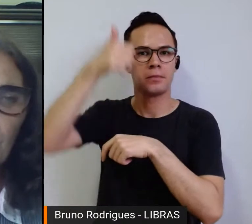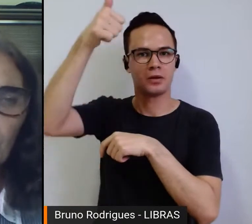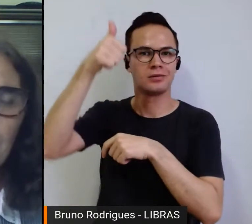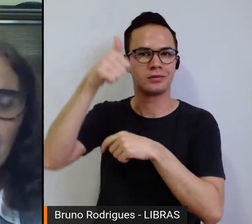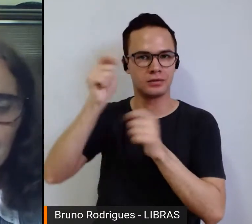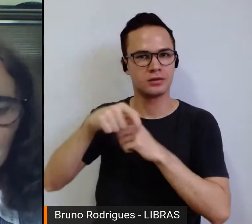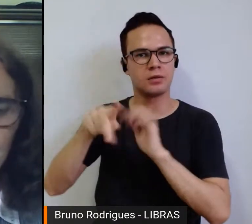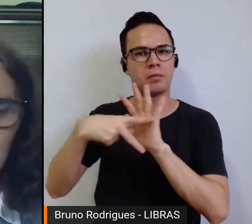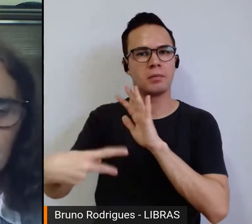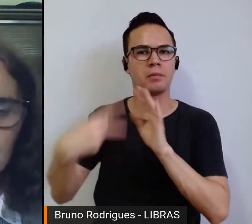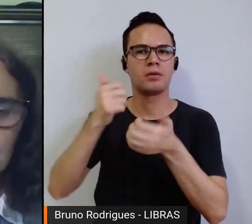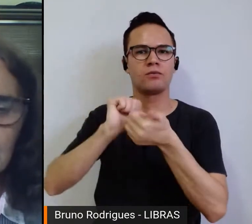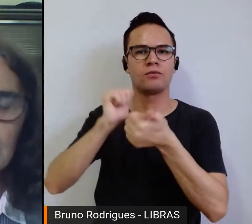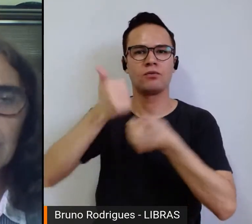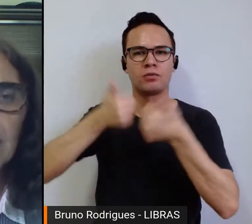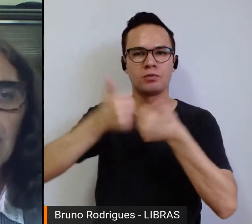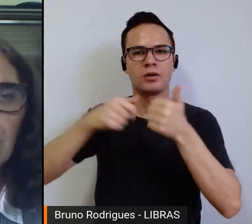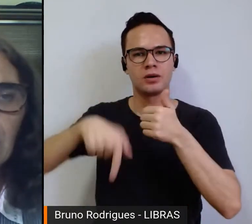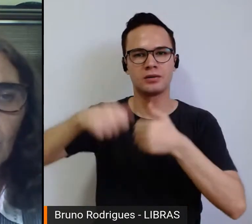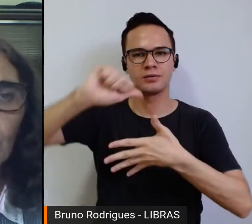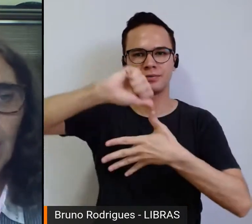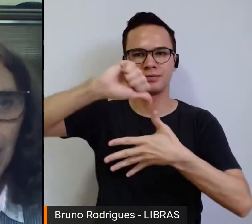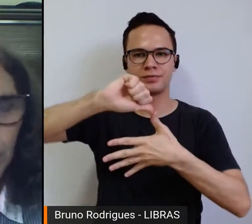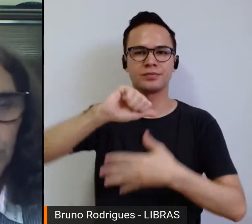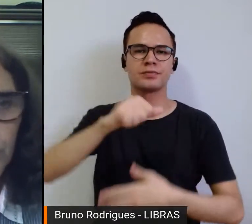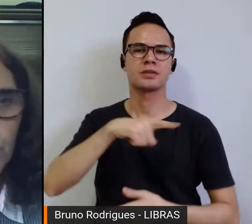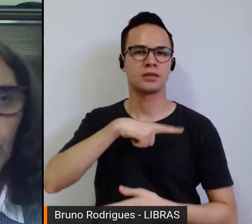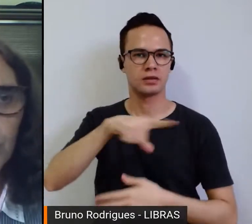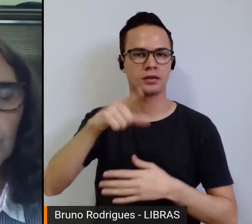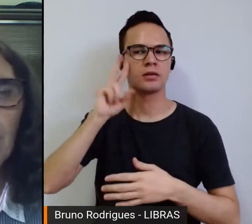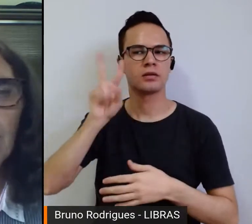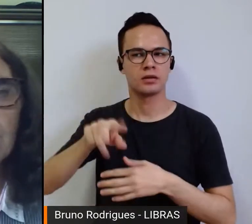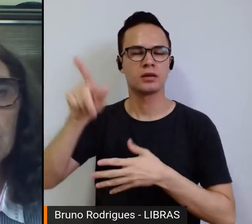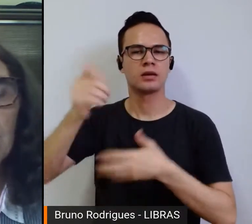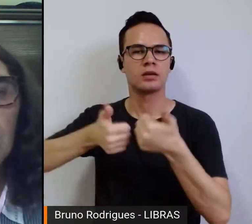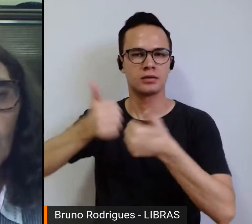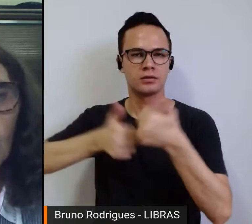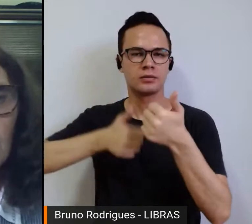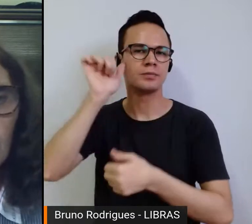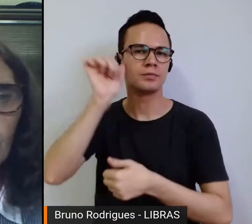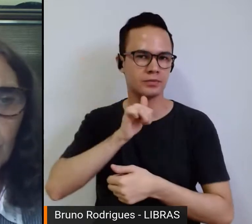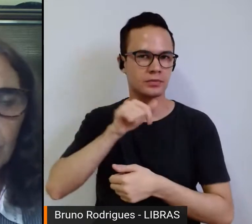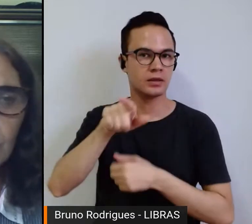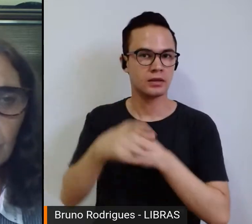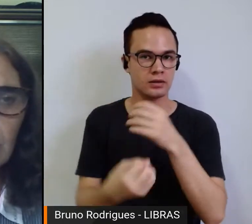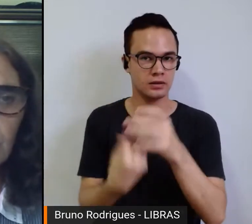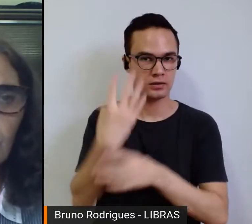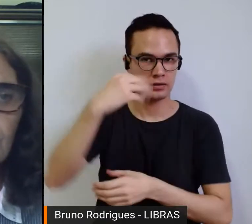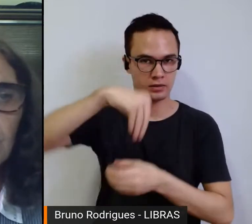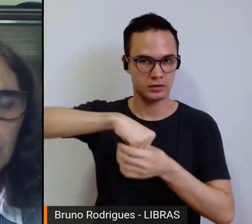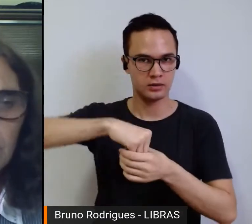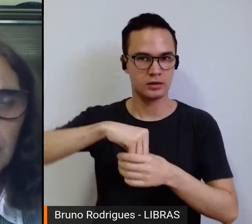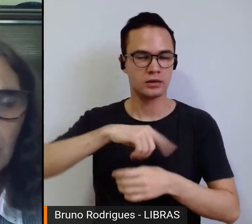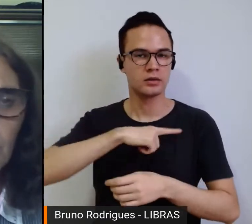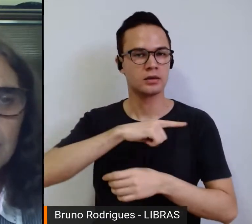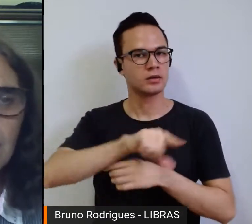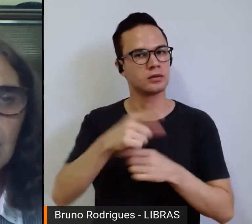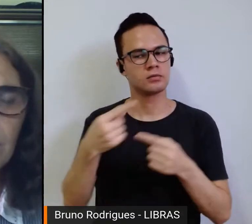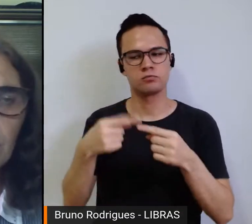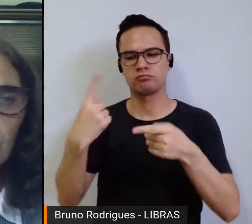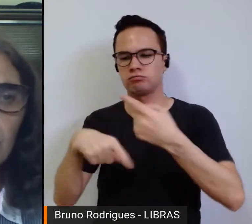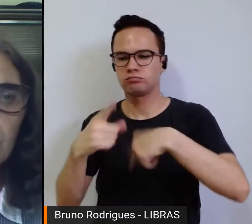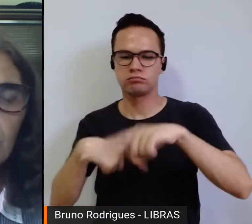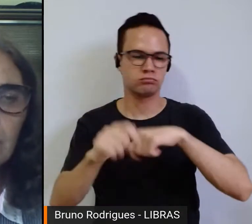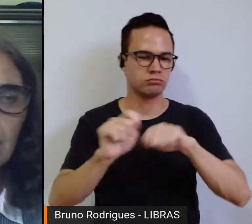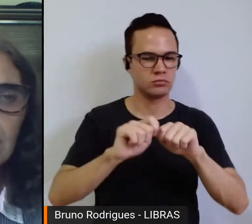de futebol da América Latina, que tem olhado para o futebol de mulheres e que criou dentro da sua dinâmica uma